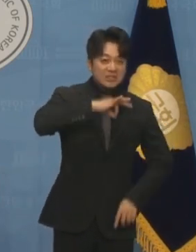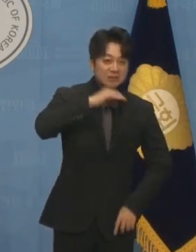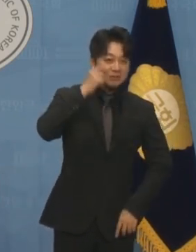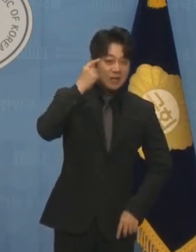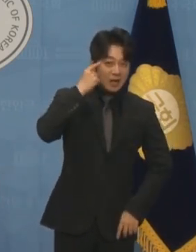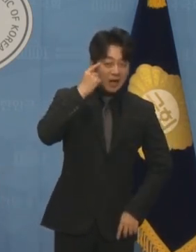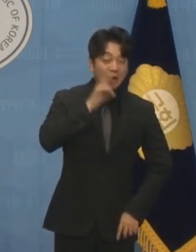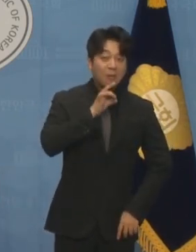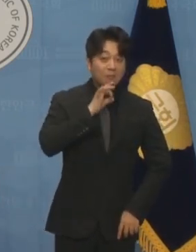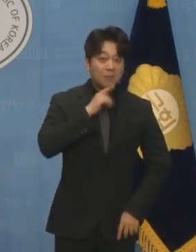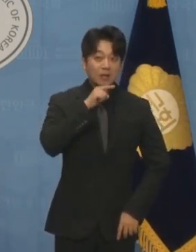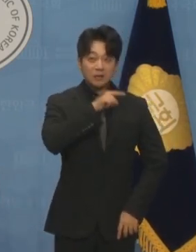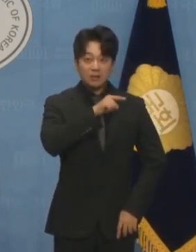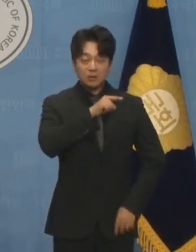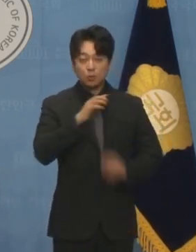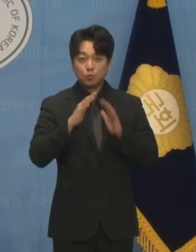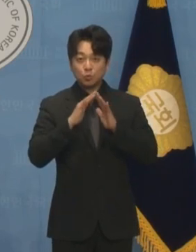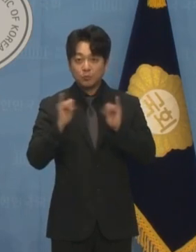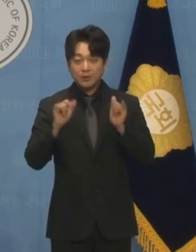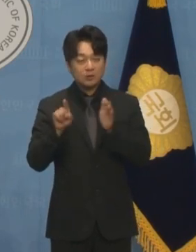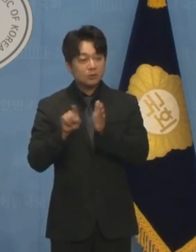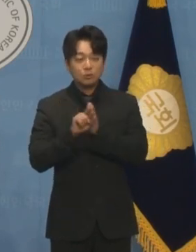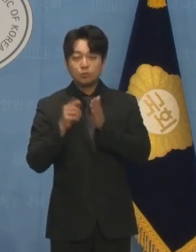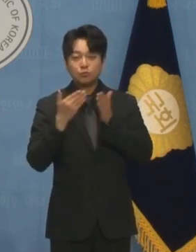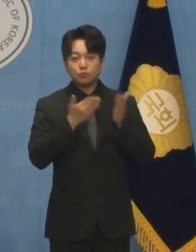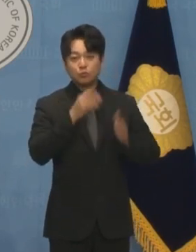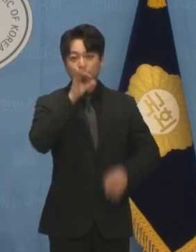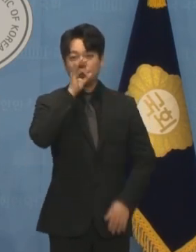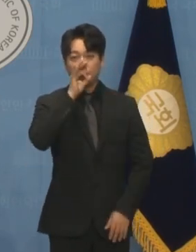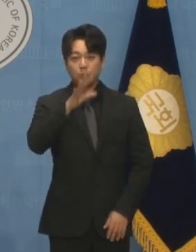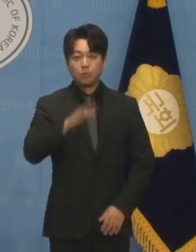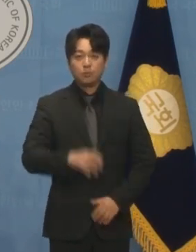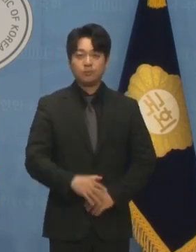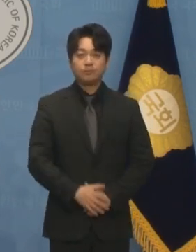국민은 단 한 명도 없을 것입니다.